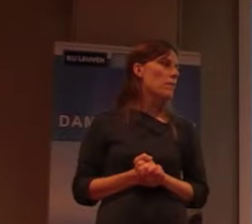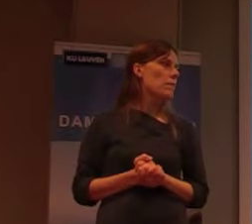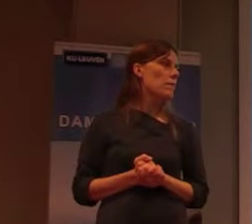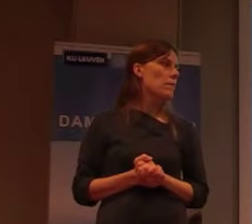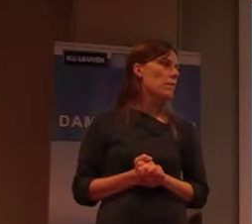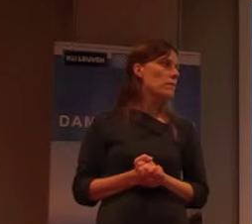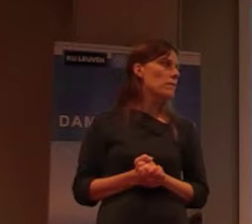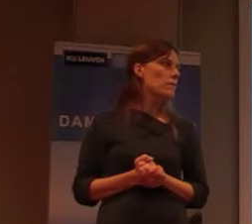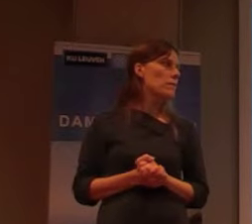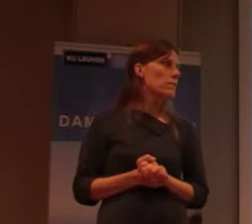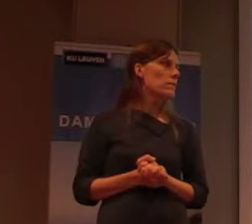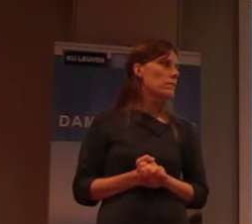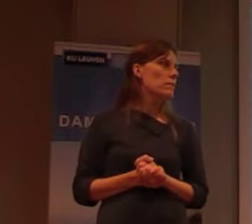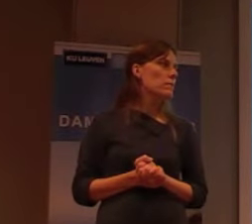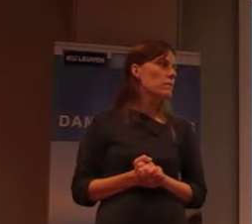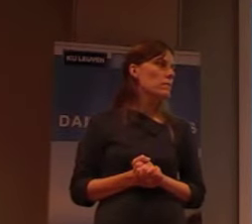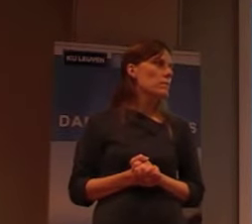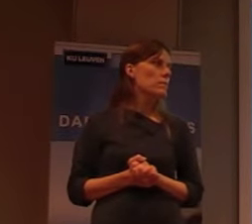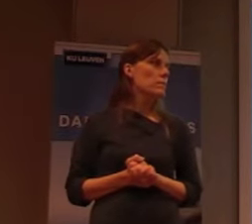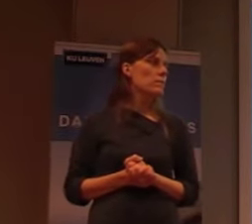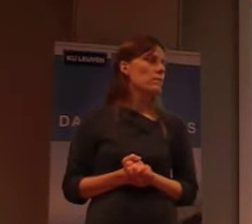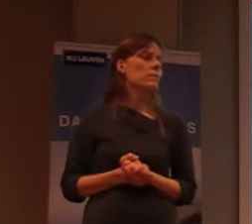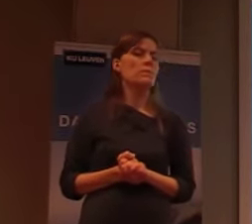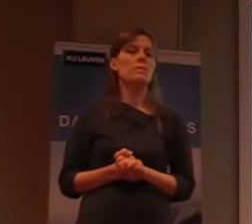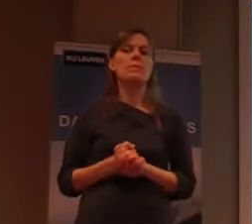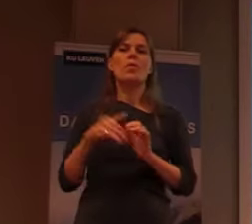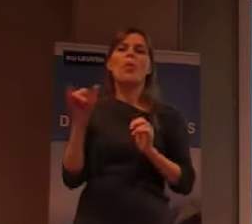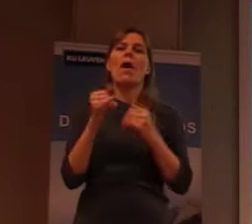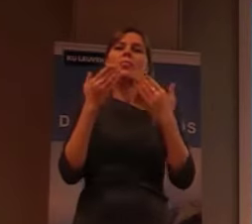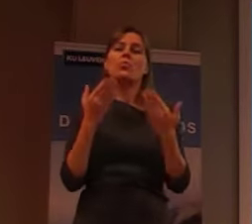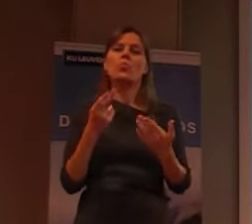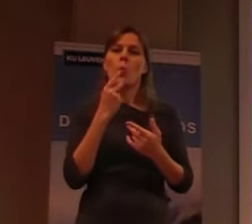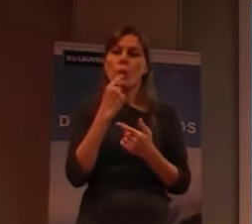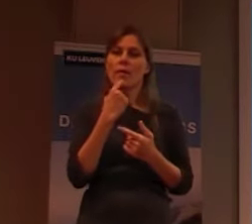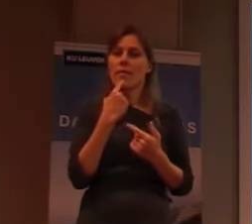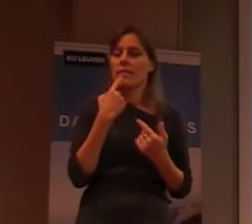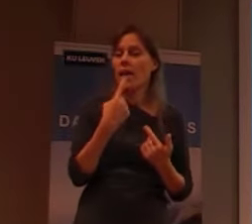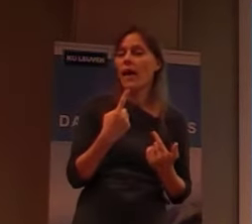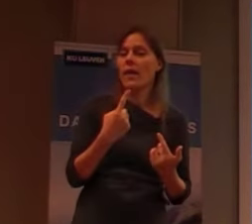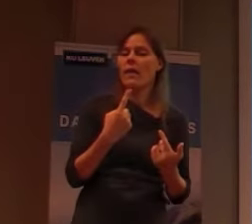een van de zaken, ik eigenlijk, nu eventjes, zou willen behandelen, is eigenlijk, naar de toekomst toe.